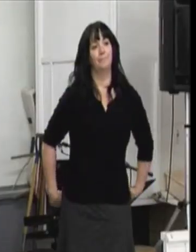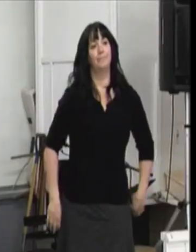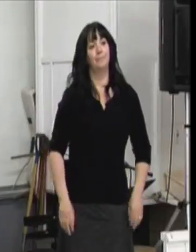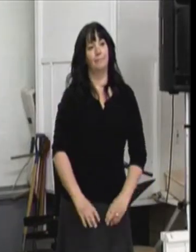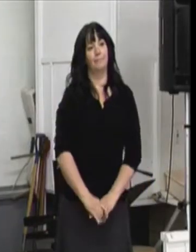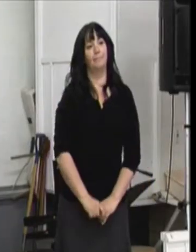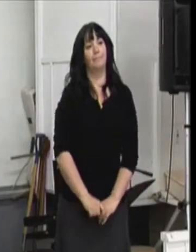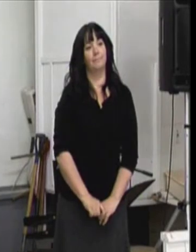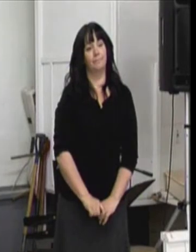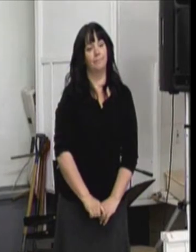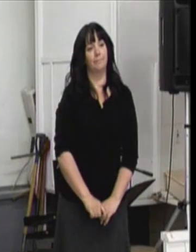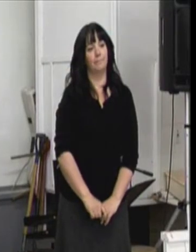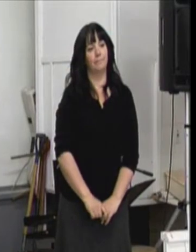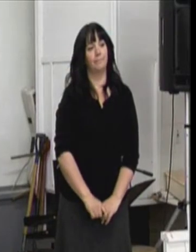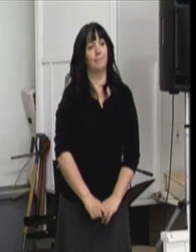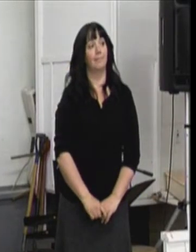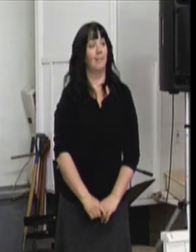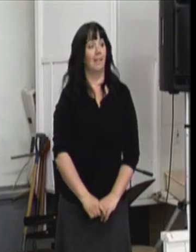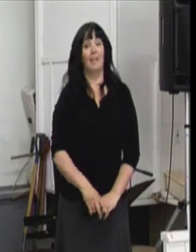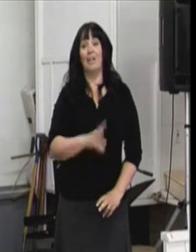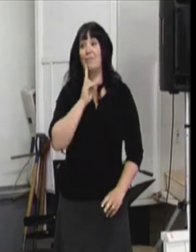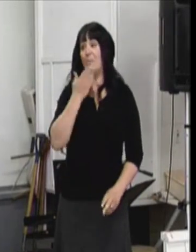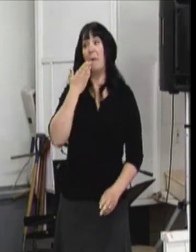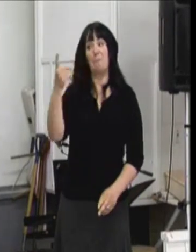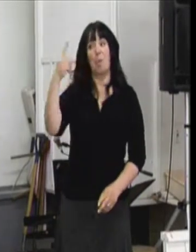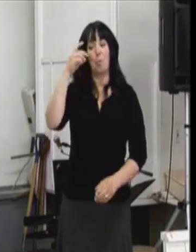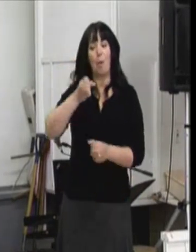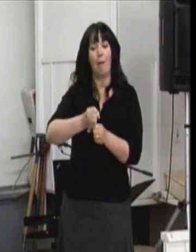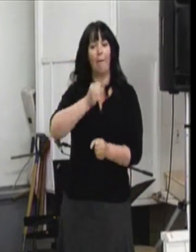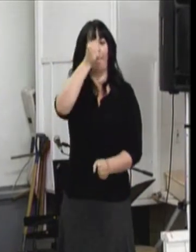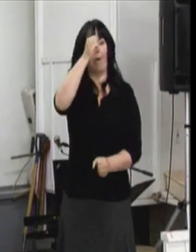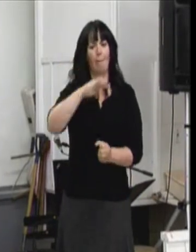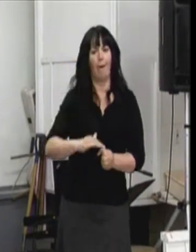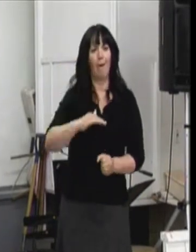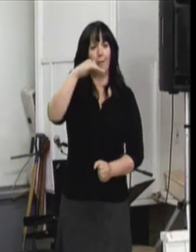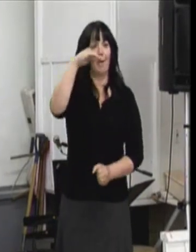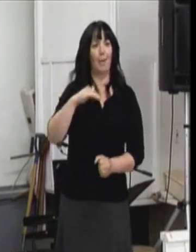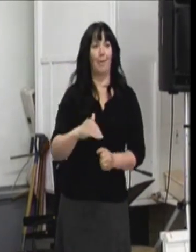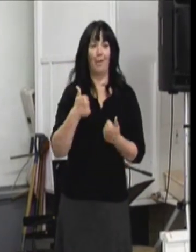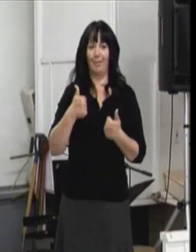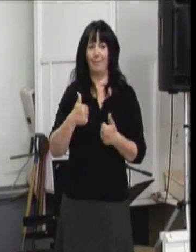Jean-Éric. Il est vraiment bon à monter et descendre du micro. On a toujours la difficulté avec ça.